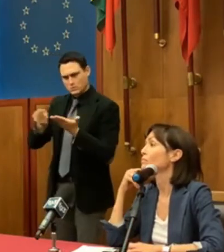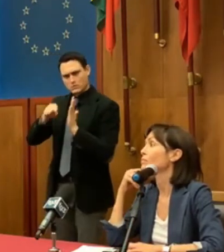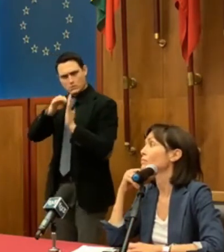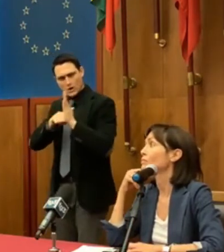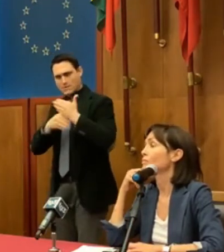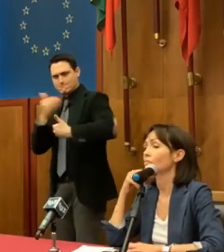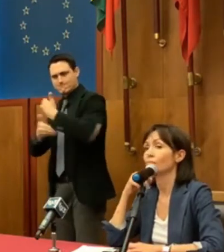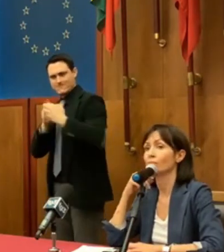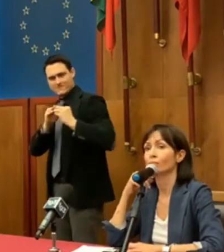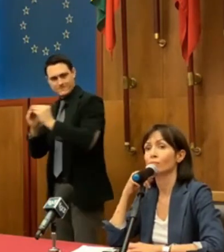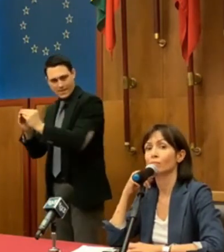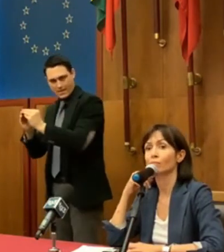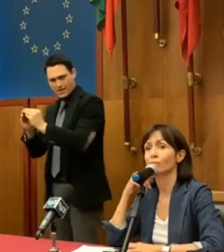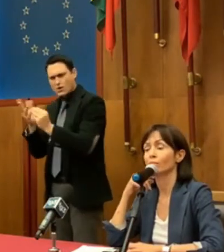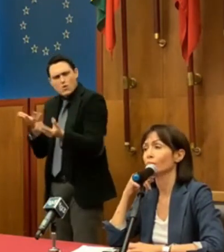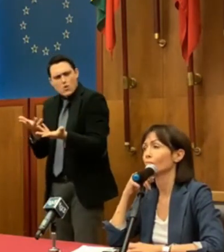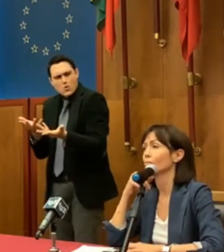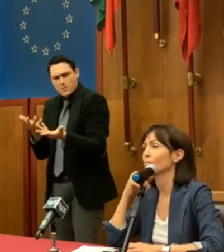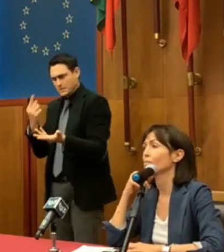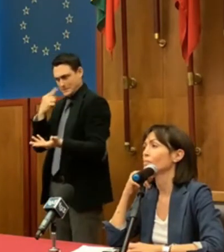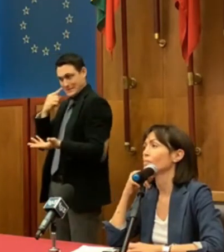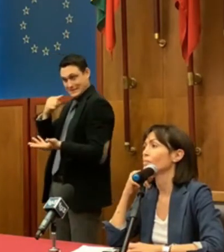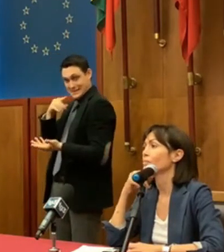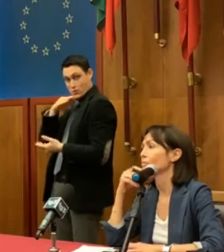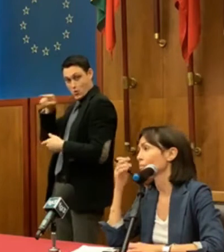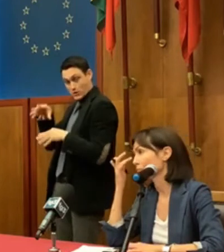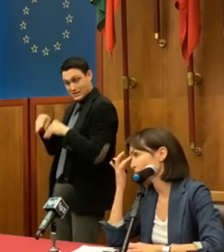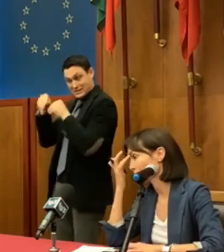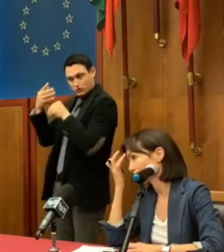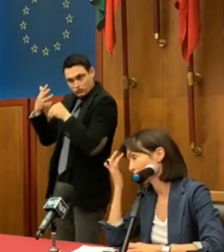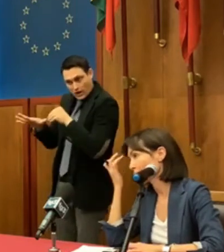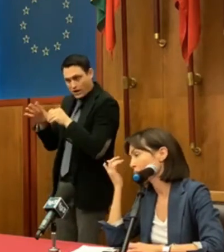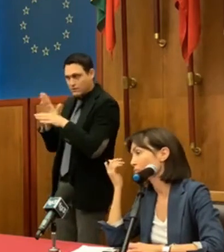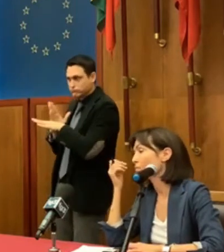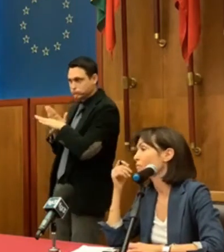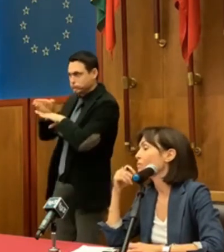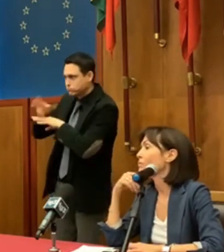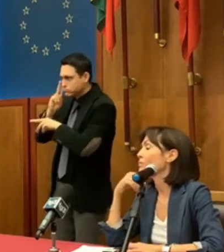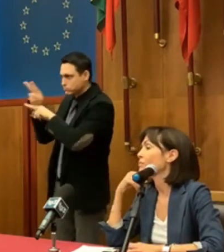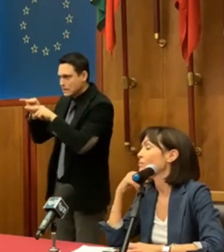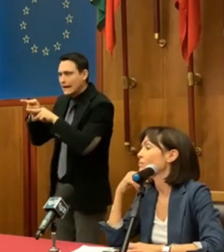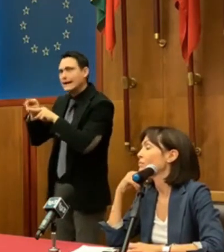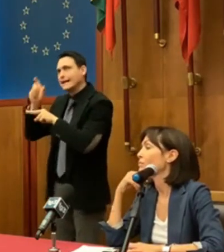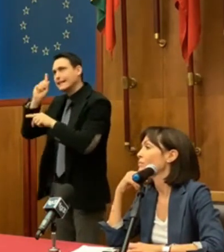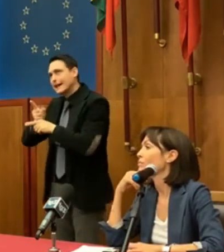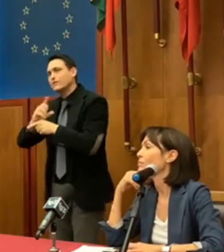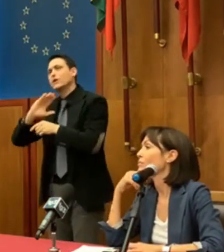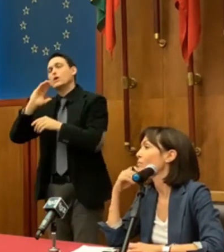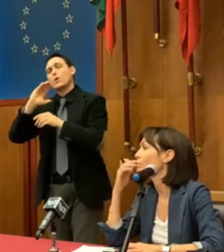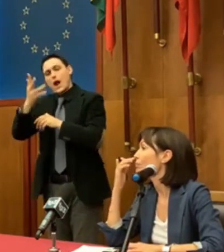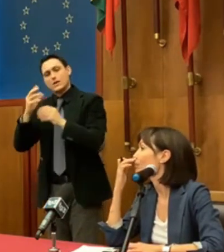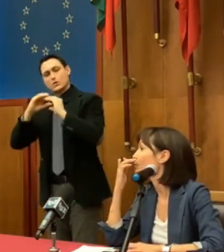comune di Messina una soluzione che ha funzionato di andare sul mercato e comprare degli appartamenti, degli alloggi